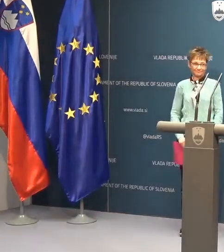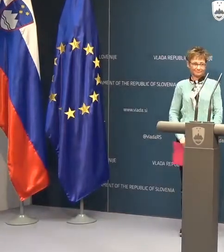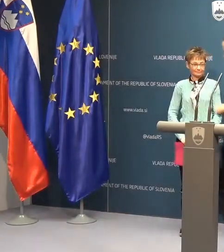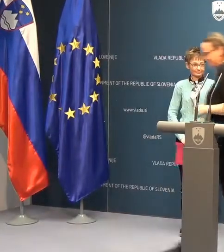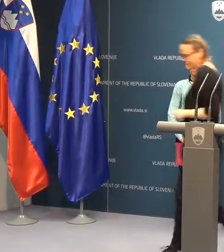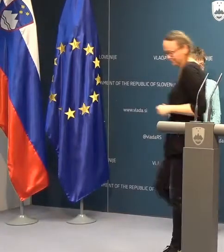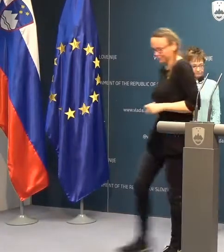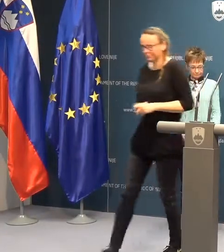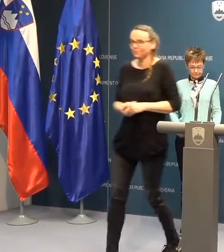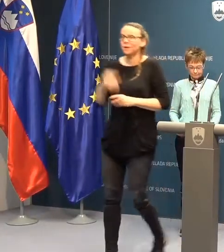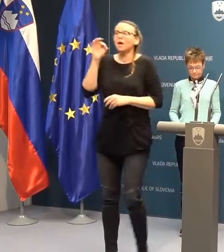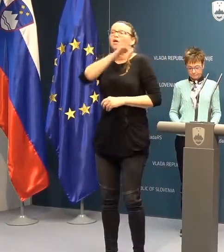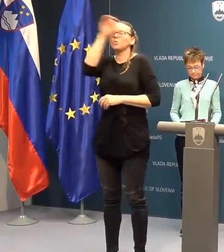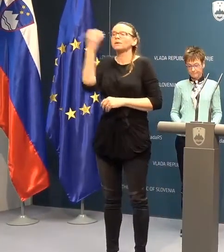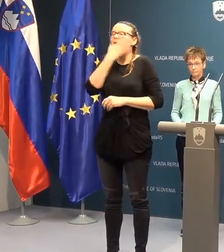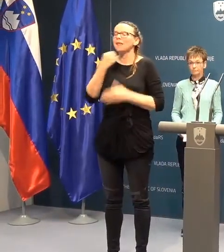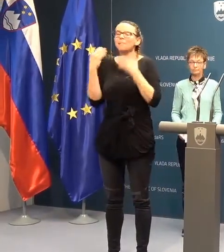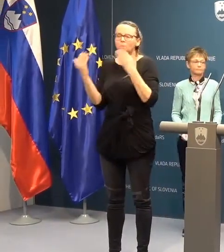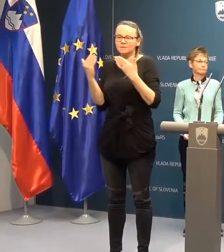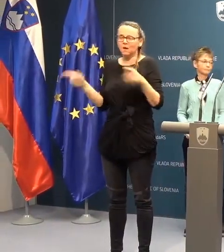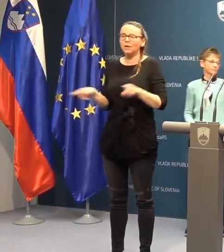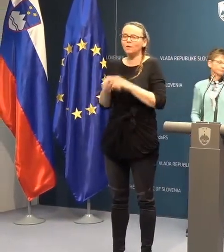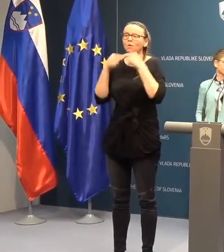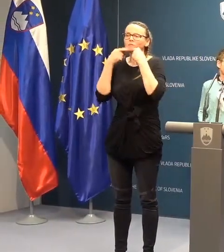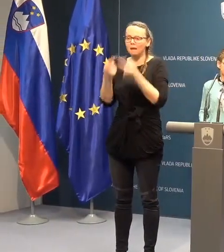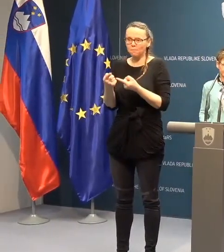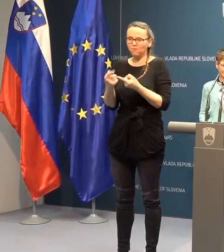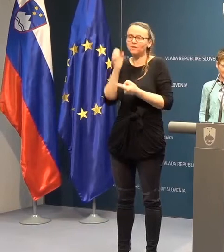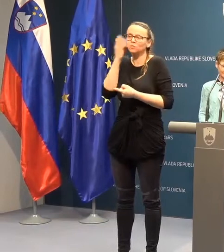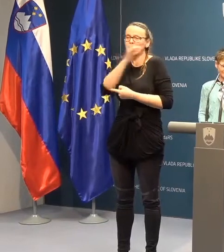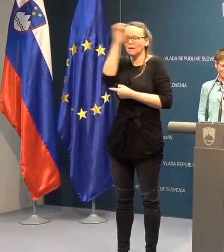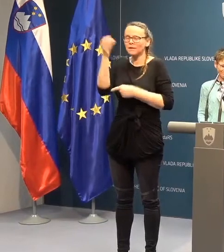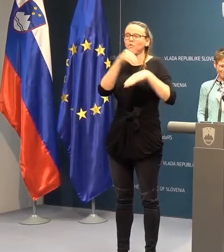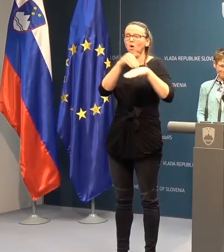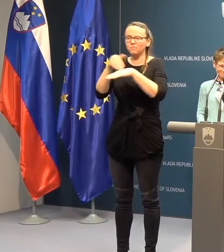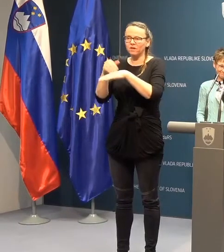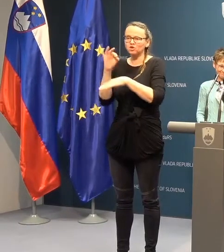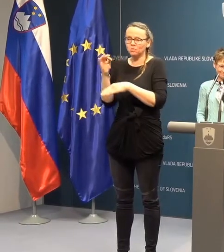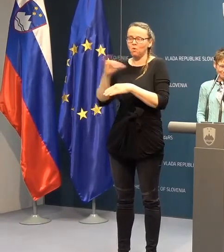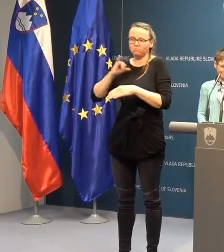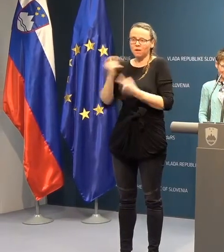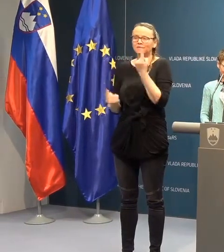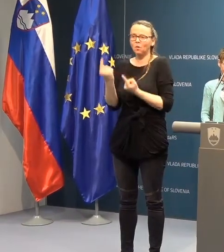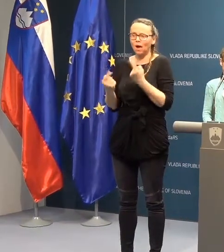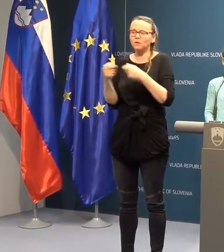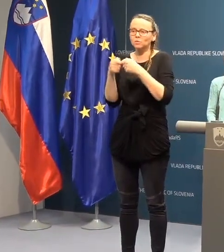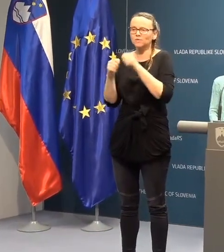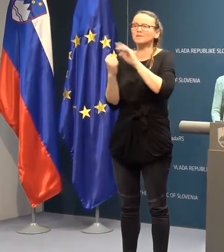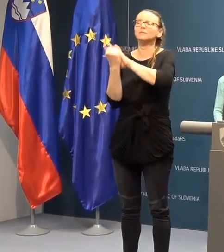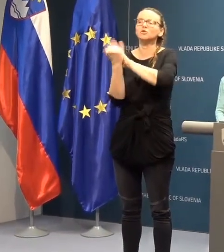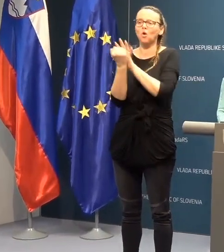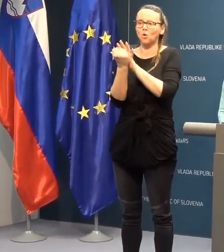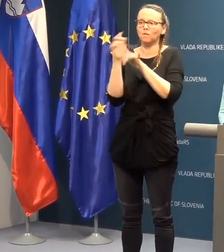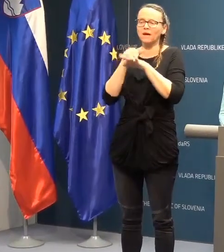Dobar dan, nekaj pozdravljeni. Ko so napovedano, vas vsak dan obveščamo o aktualnem dogajanju v zvezi s koronavirusom.